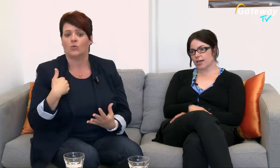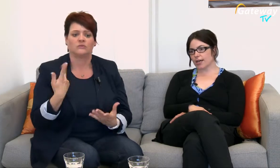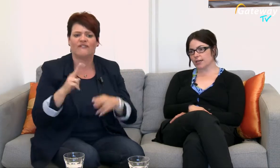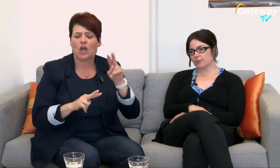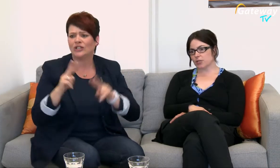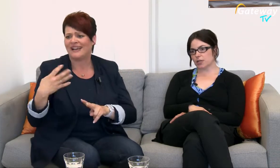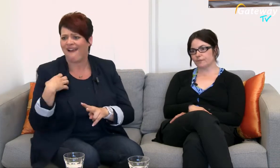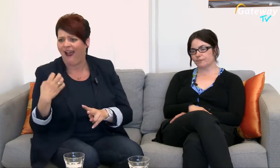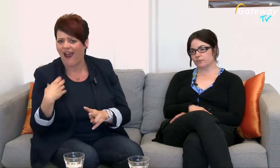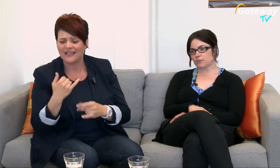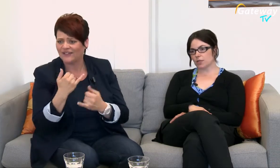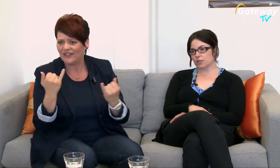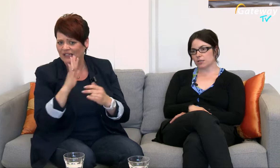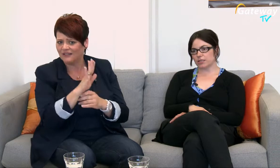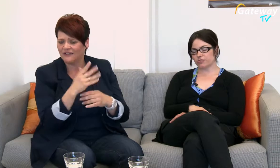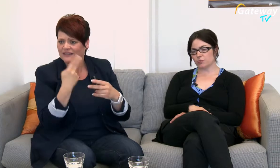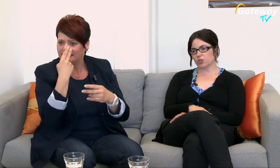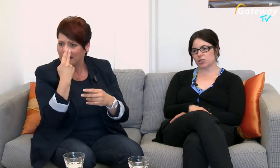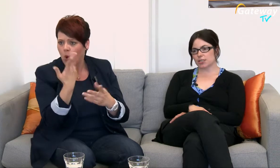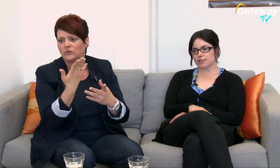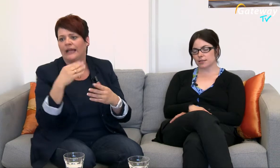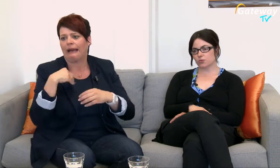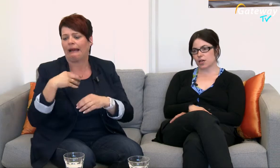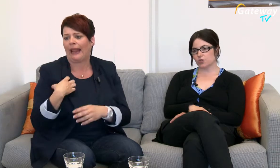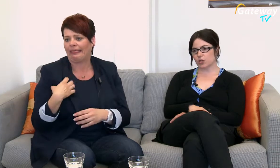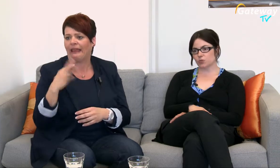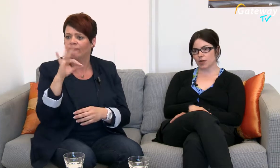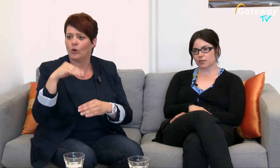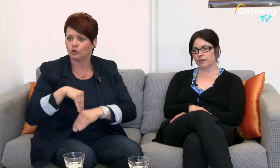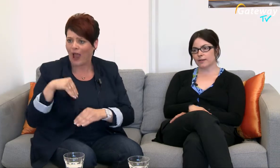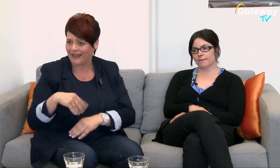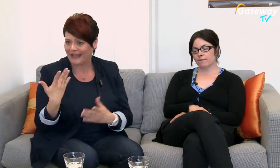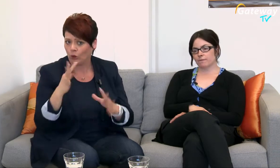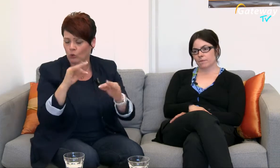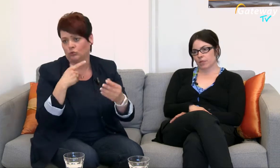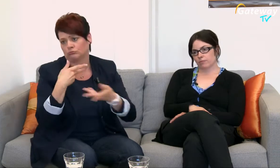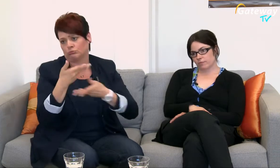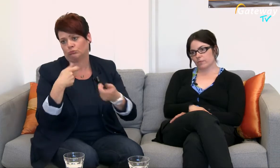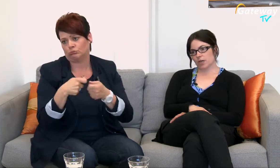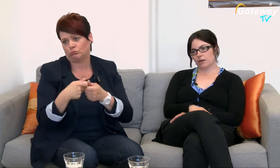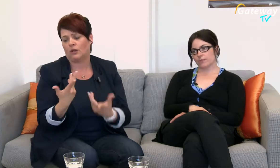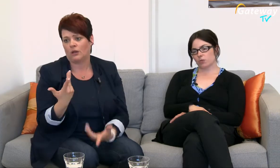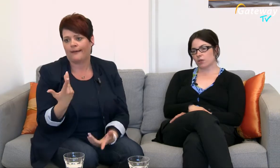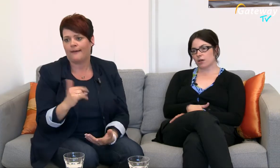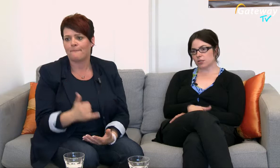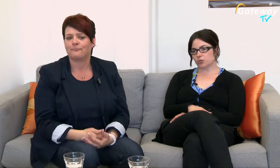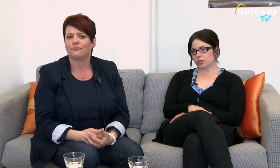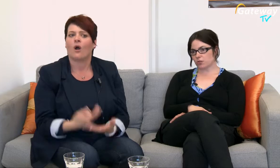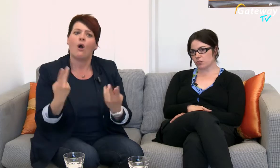Krankheitsbildern Klinik für Psychiatrie ist dann guter Ansprechpartner Ja, oder natürlich auch